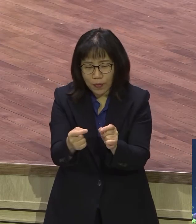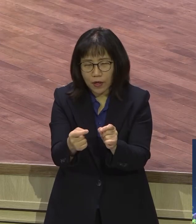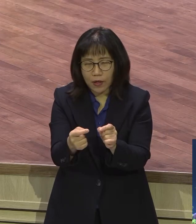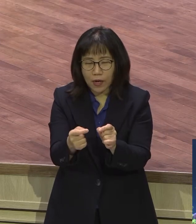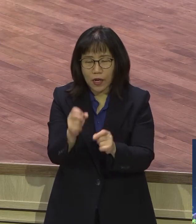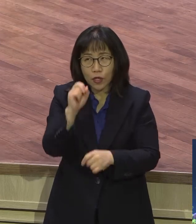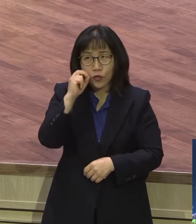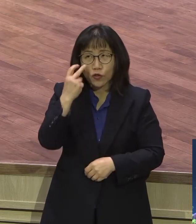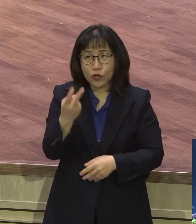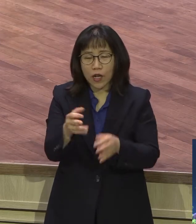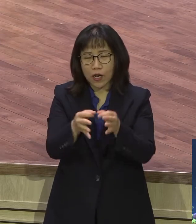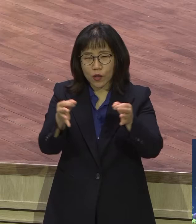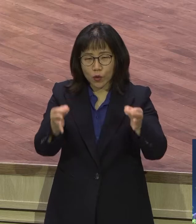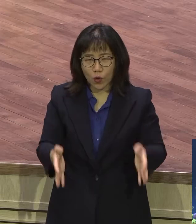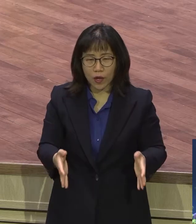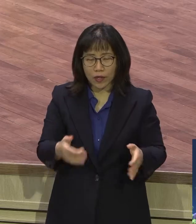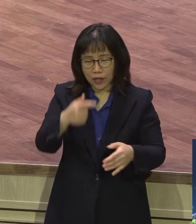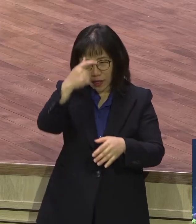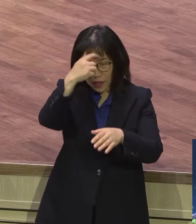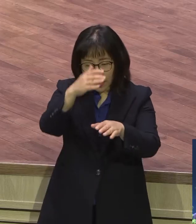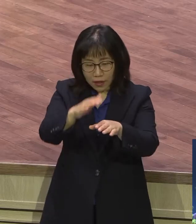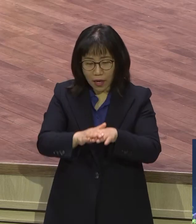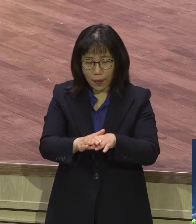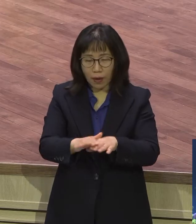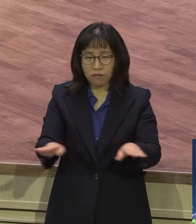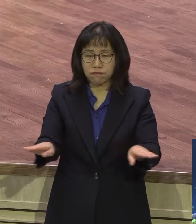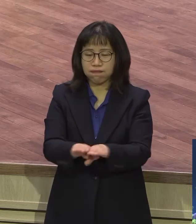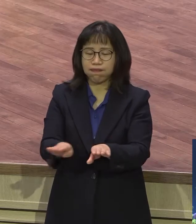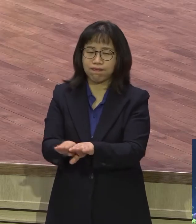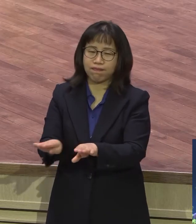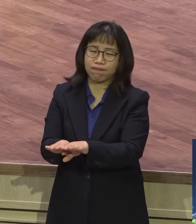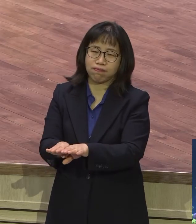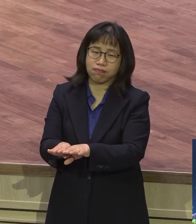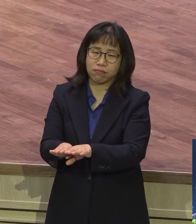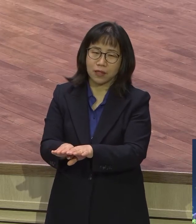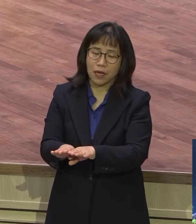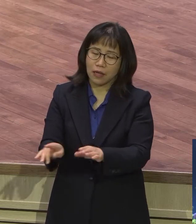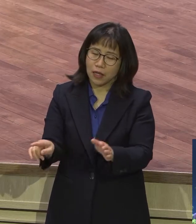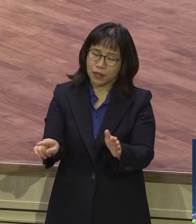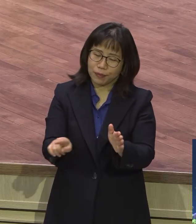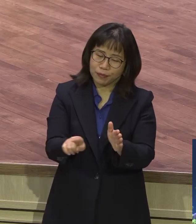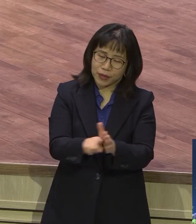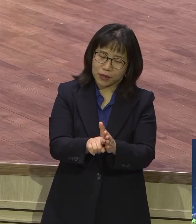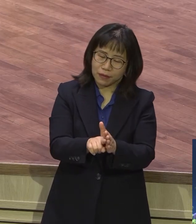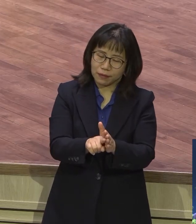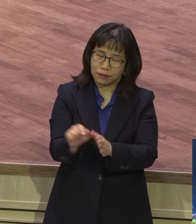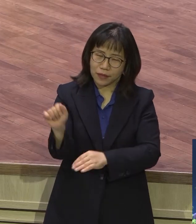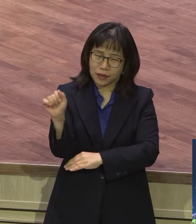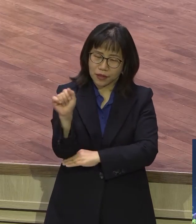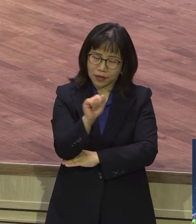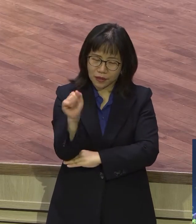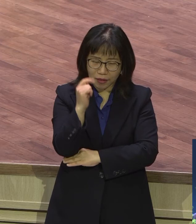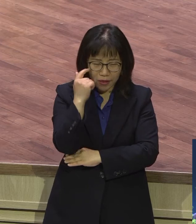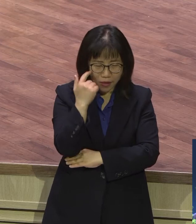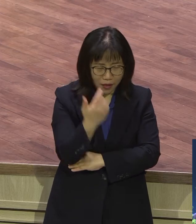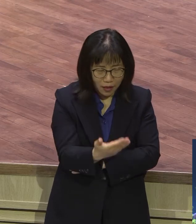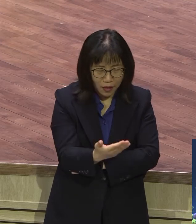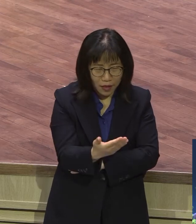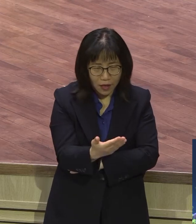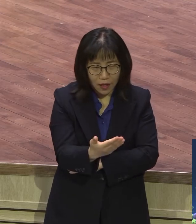현장 예배를 못 드리게 되니까 이들의 믿음이 흔들리지 않을까 이들이 참으로 그렇게 홀로 설